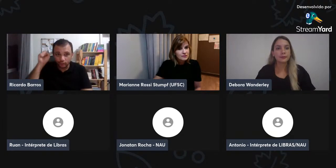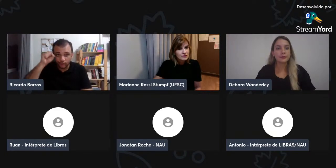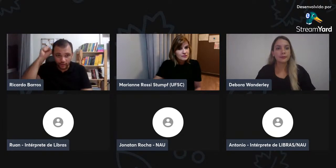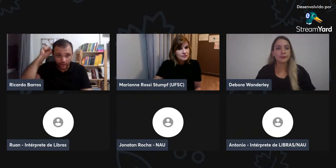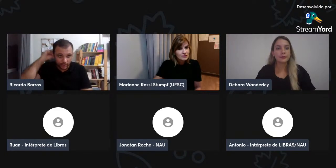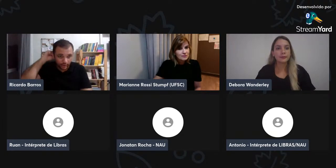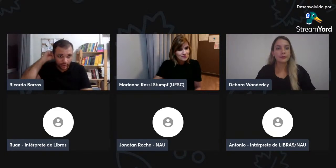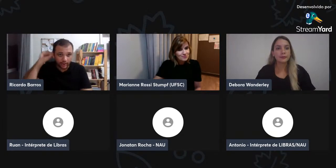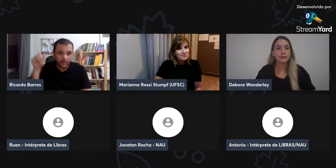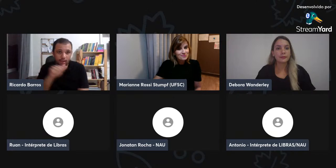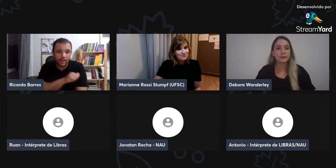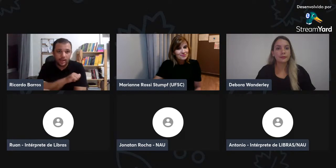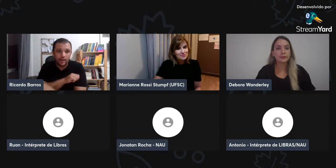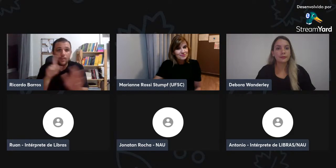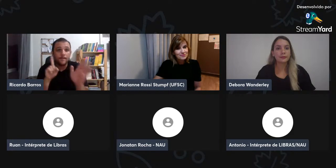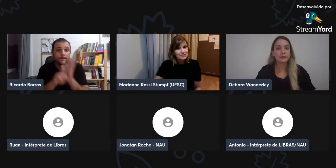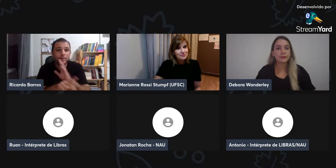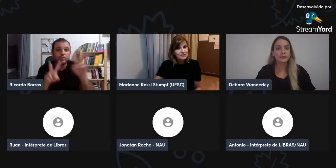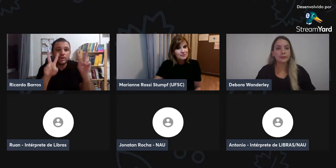não é uma língua agrafa.